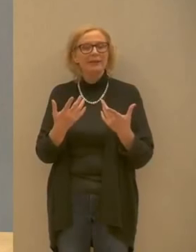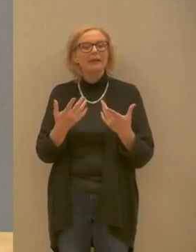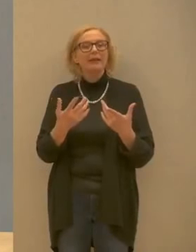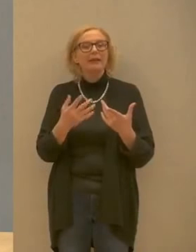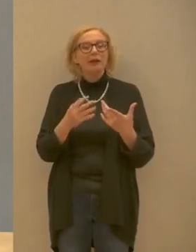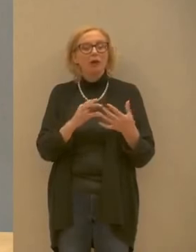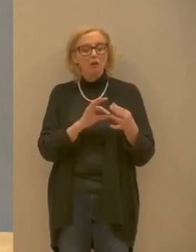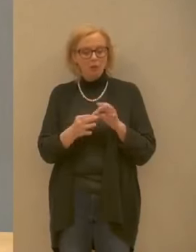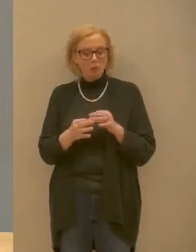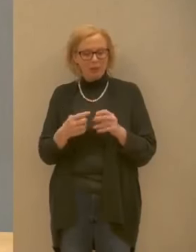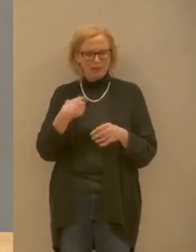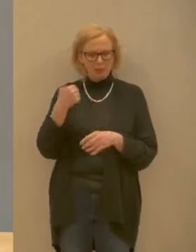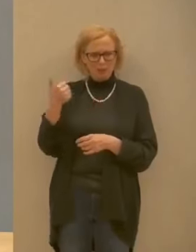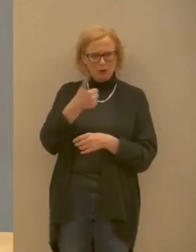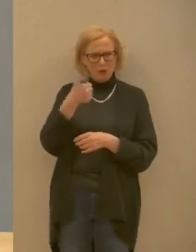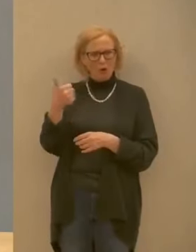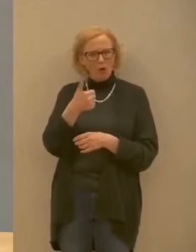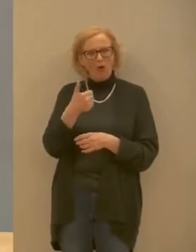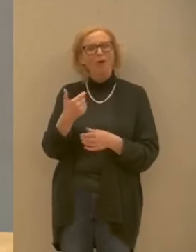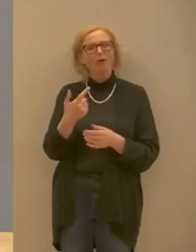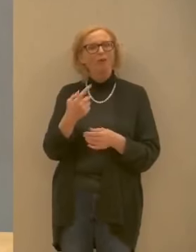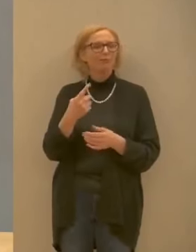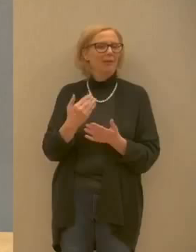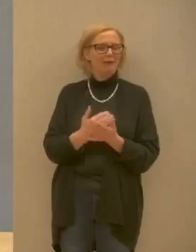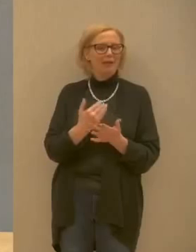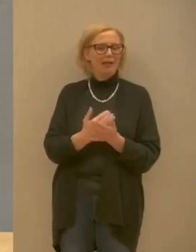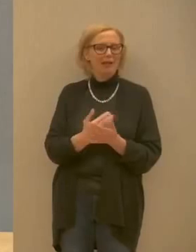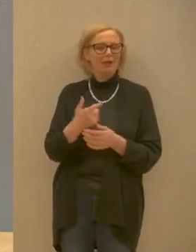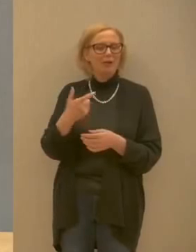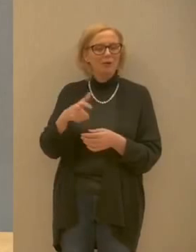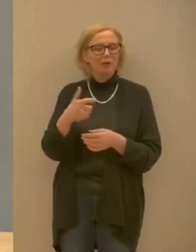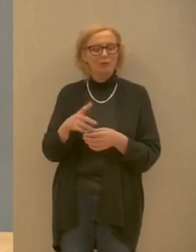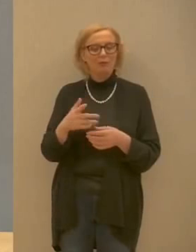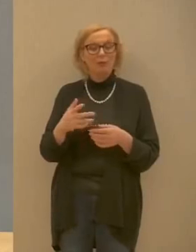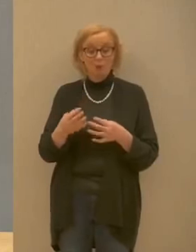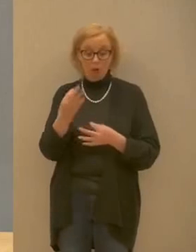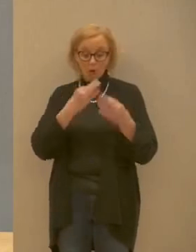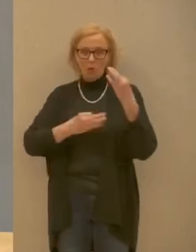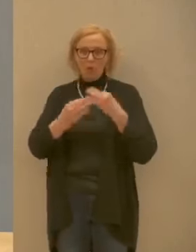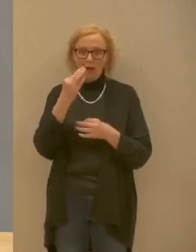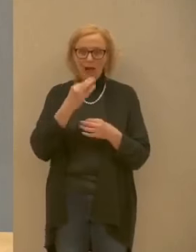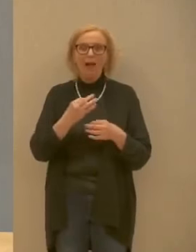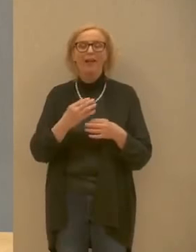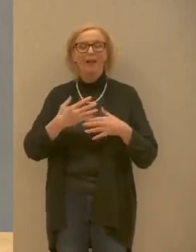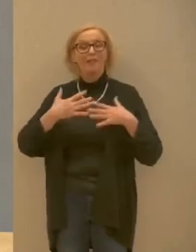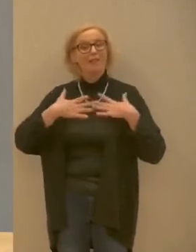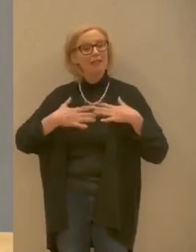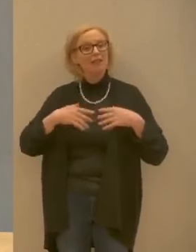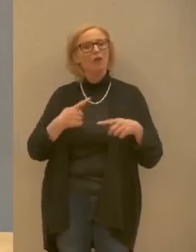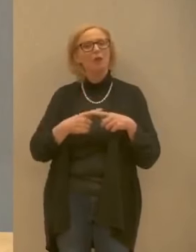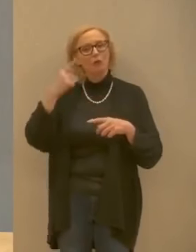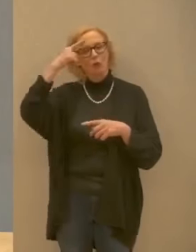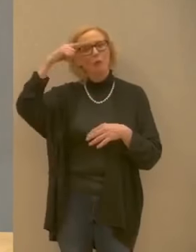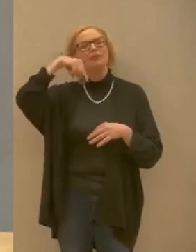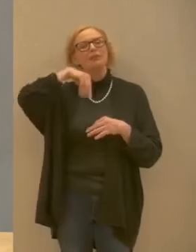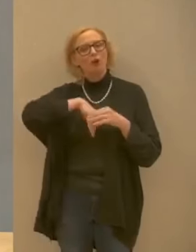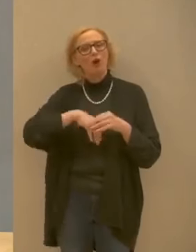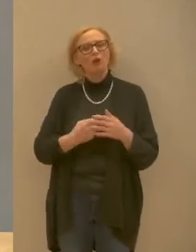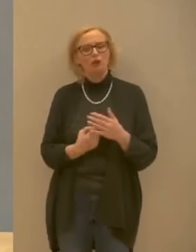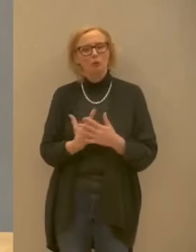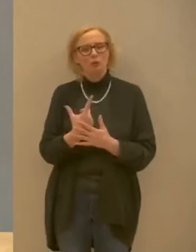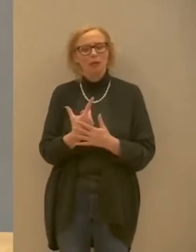salute perché è nostra cura la loro salute sia fisica che psicologica e anche per quanto riguarda la salute